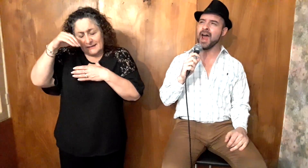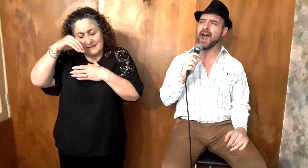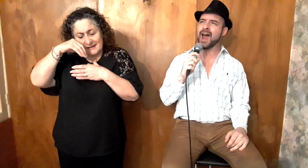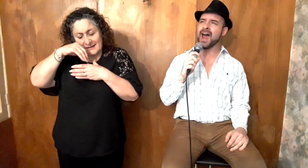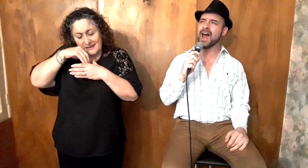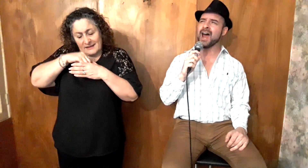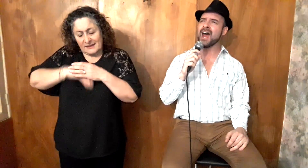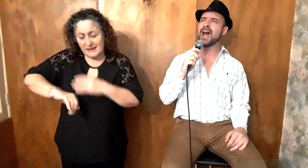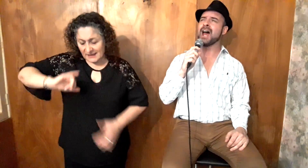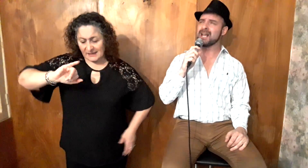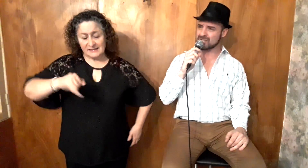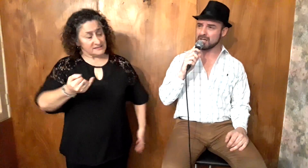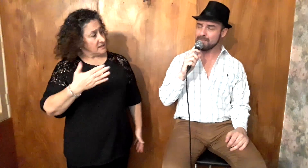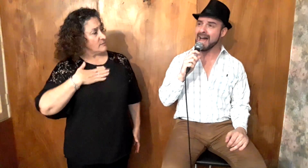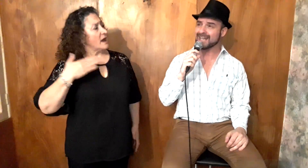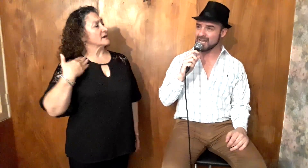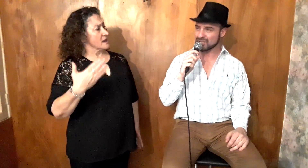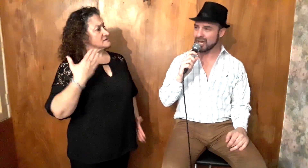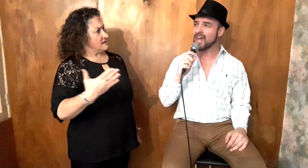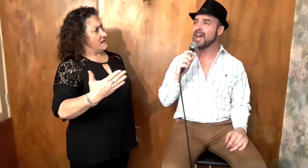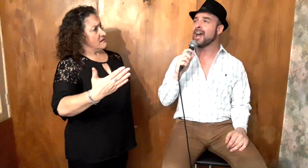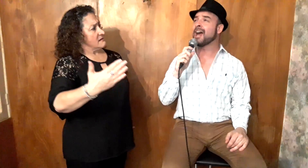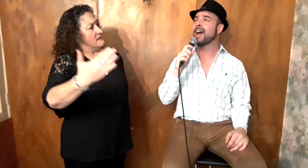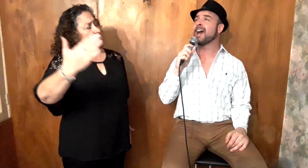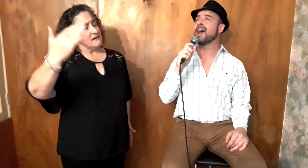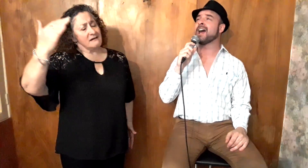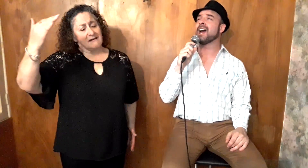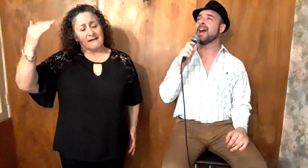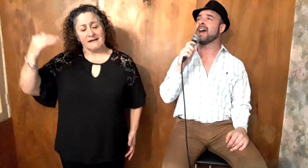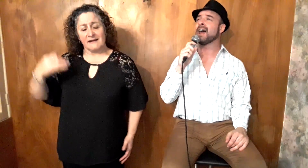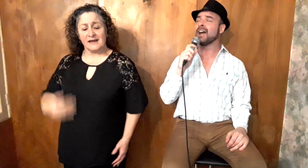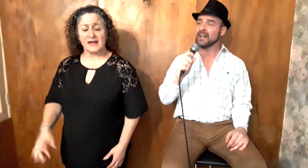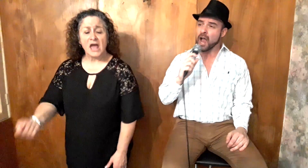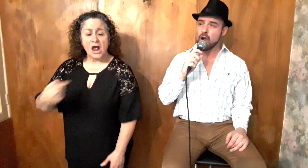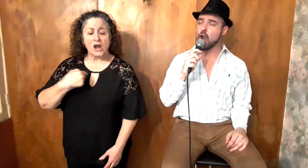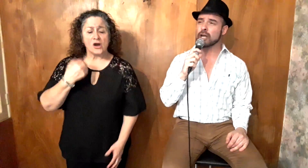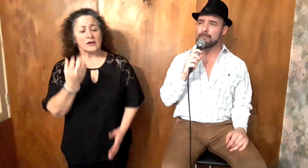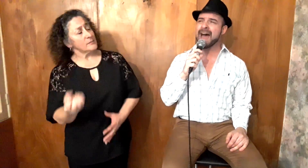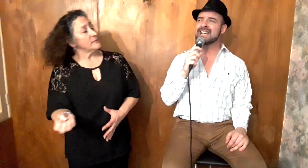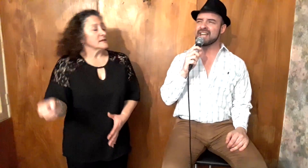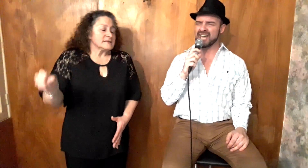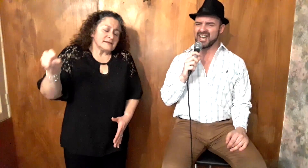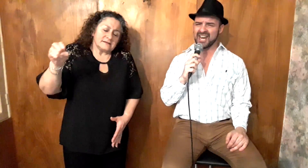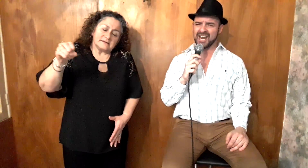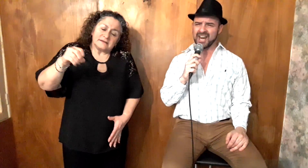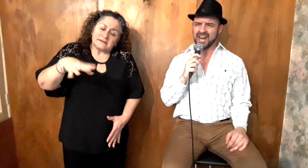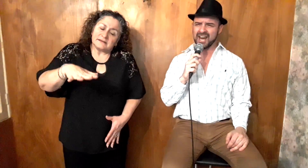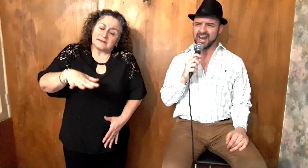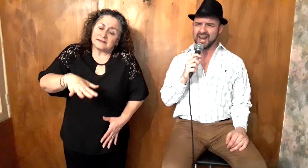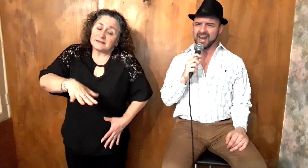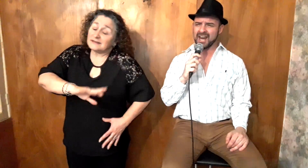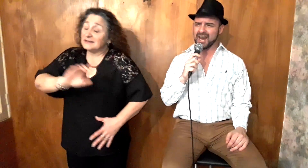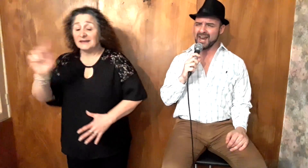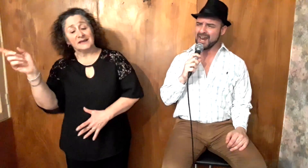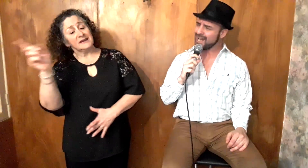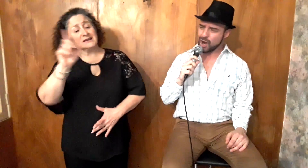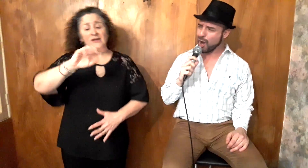si me arriesgué Lo que perdí, no